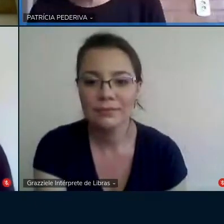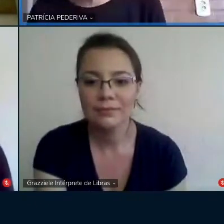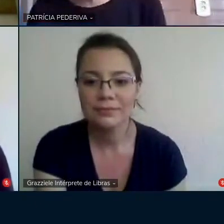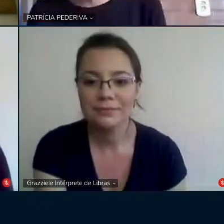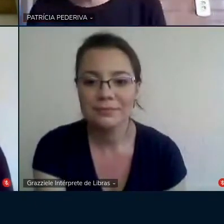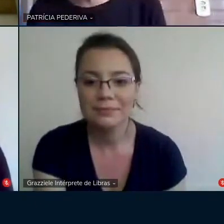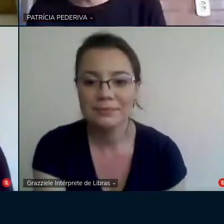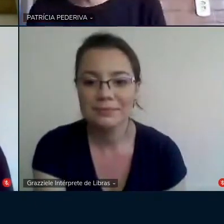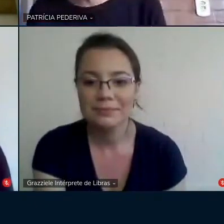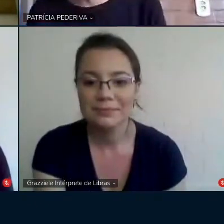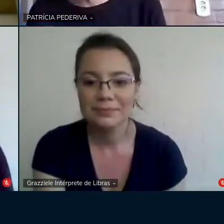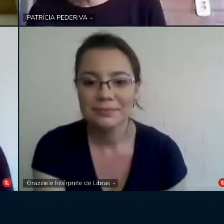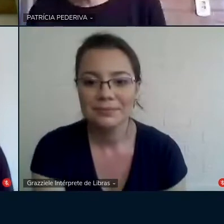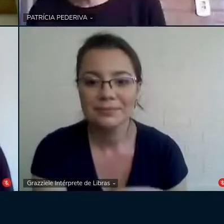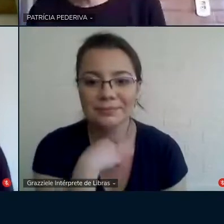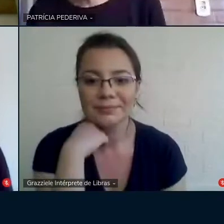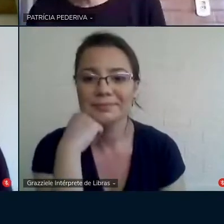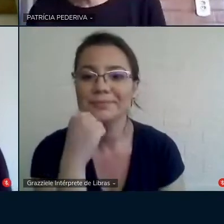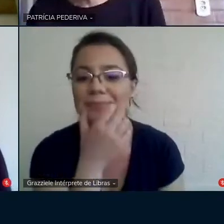abriu